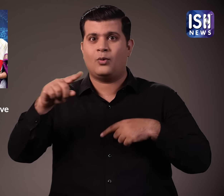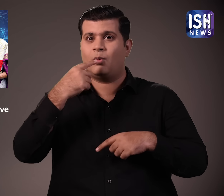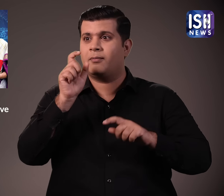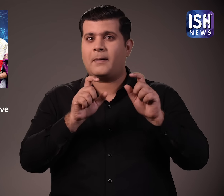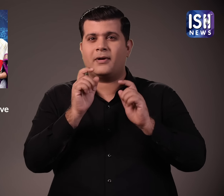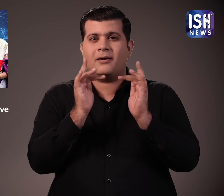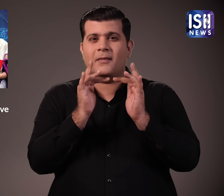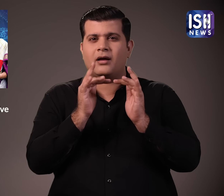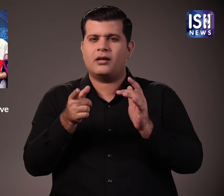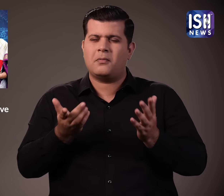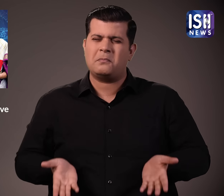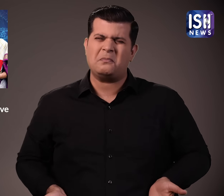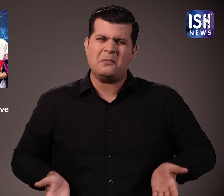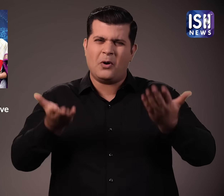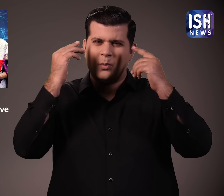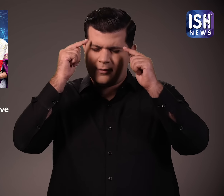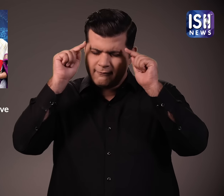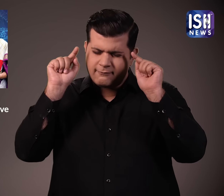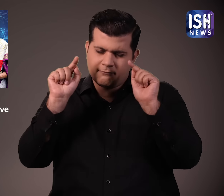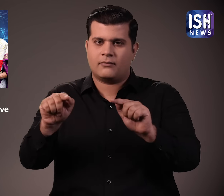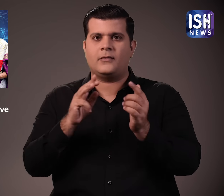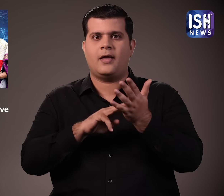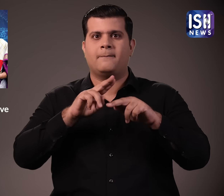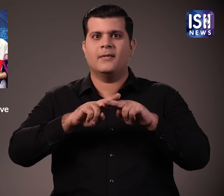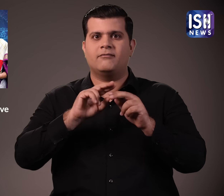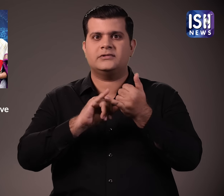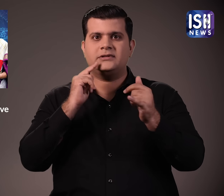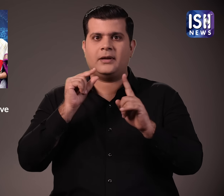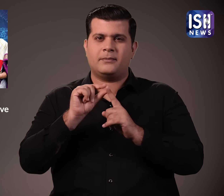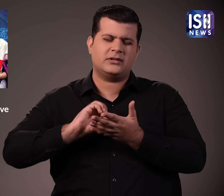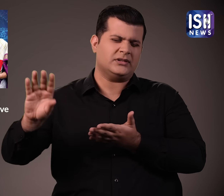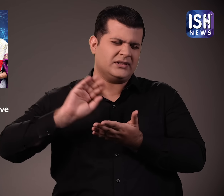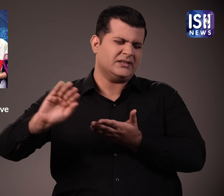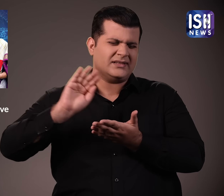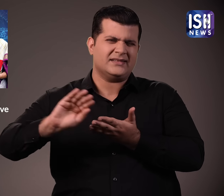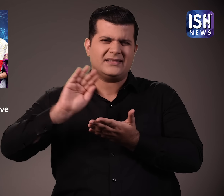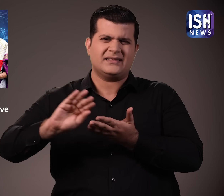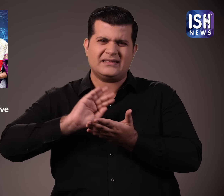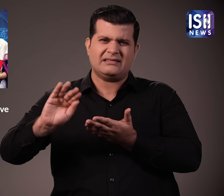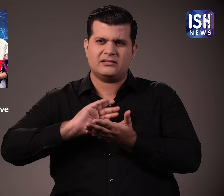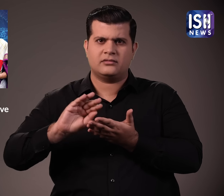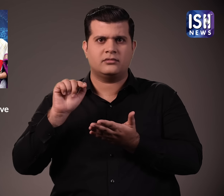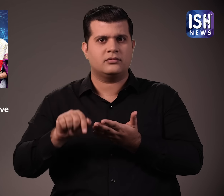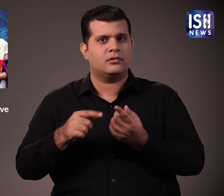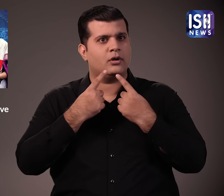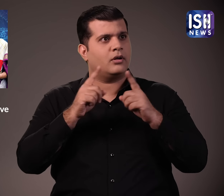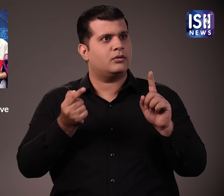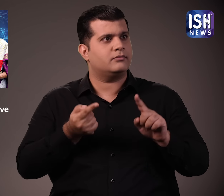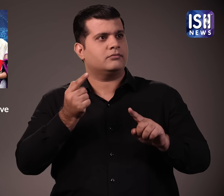ज्यादा तर मध्यम के लोग mutual fund और SIP में निवैश करते है, वे इस घोशना से